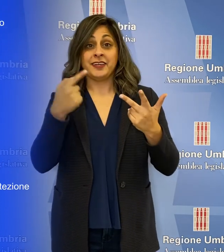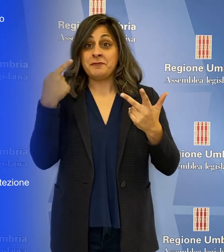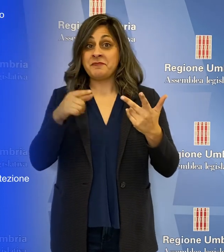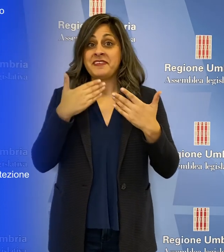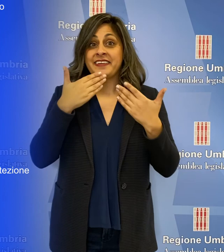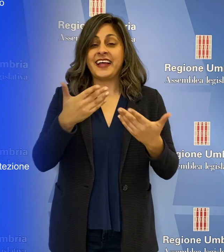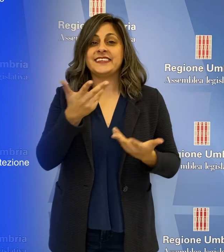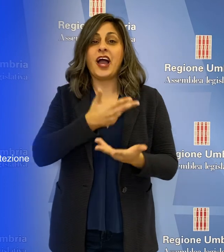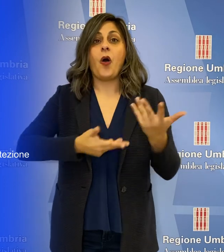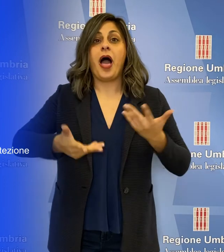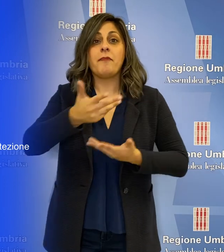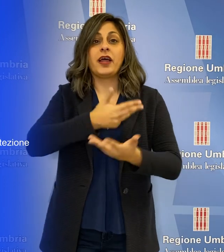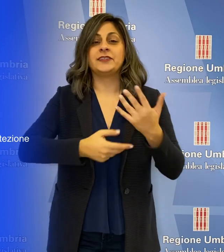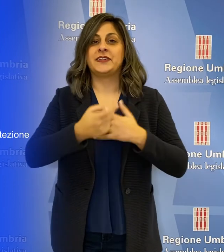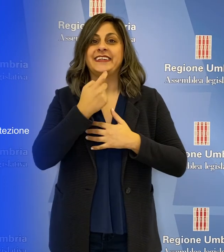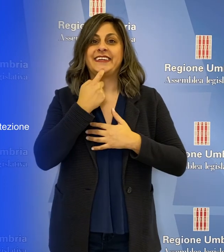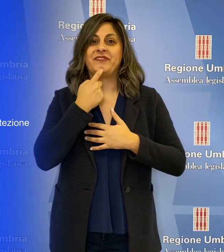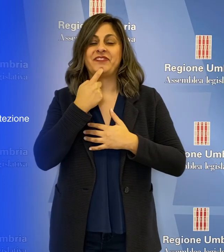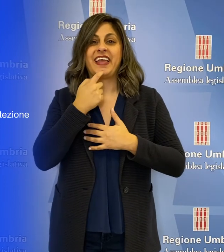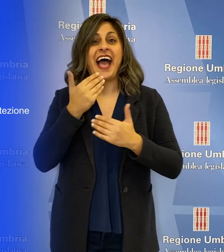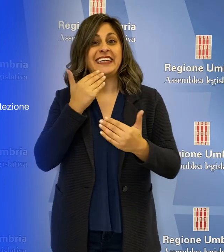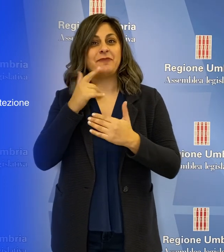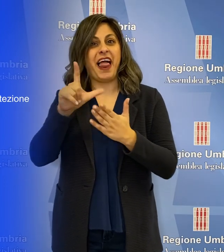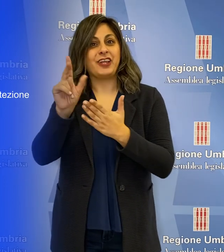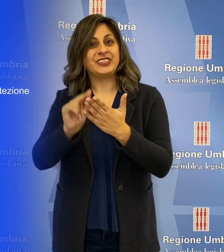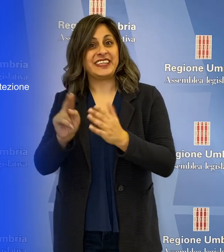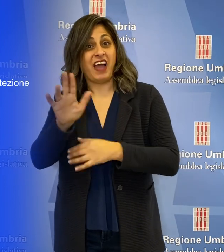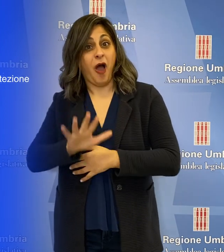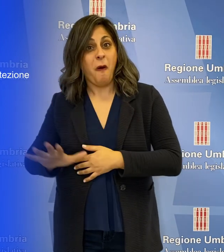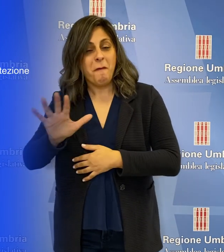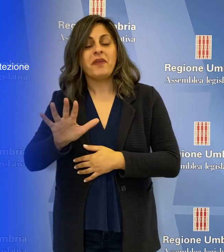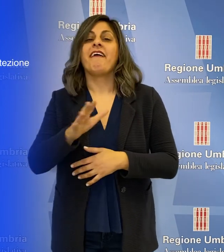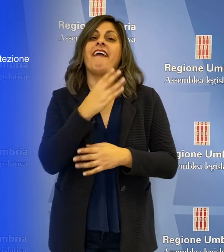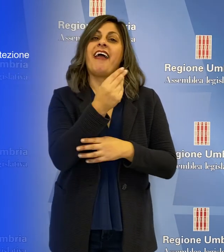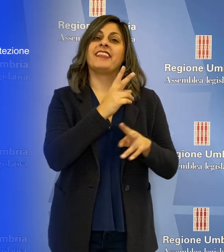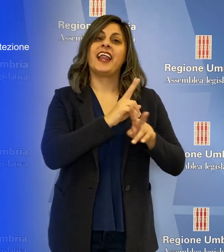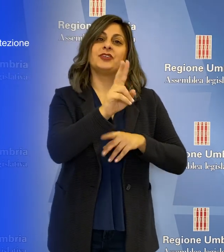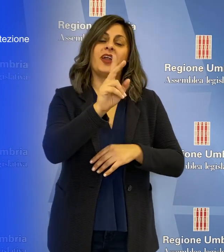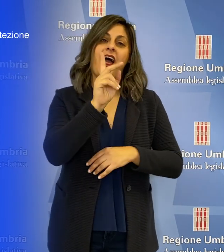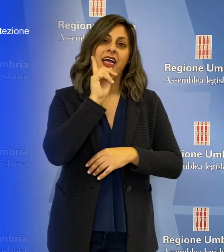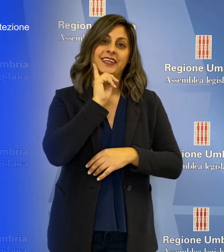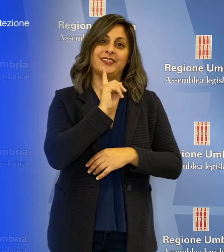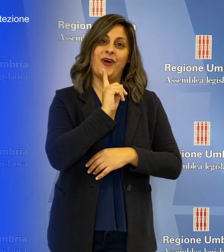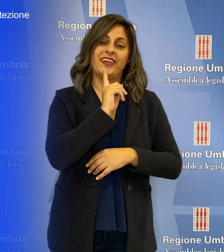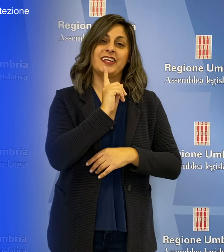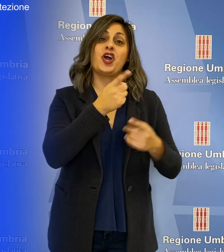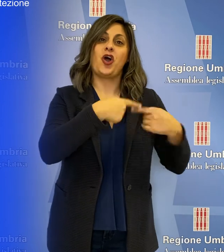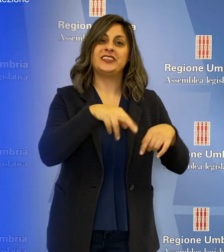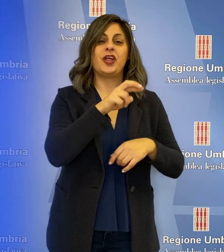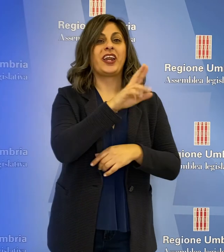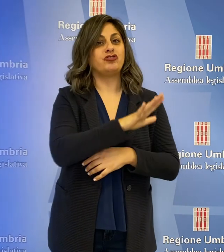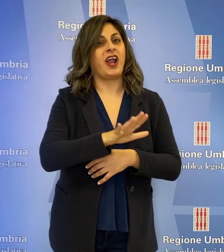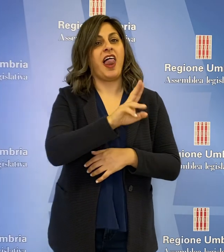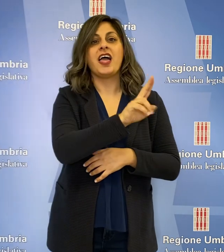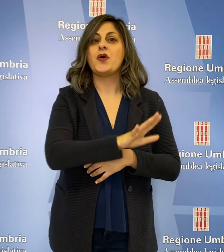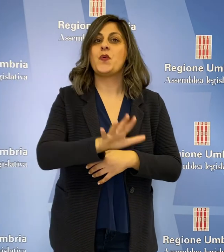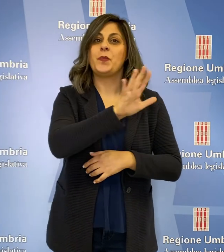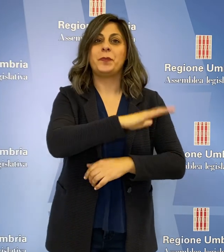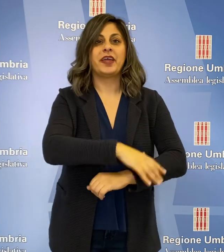segni, frutto della collaborazione tra Assemblea Legislativa dell'Umbria e Ente Nazionale Sordi Consiglio